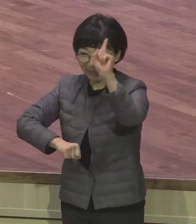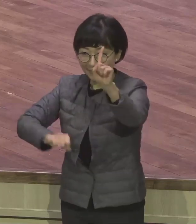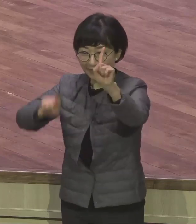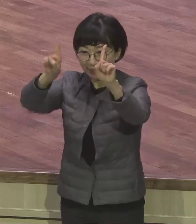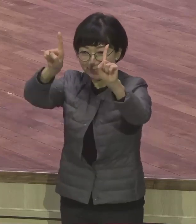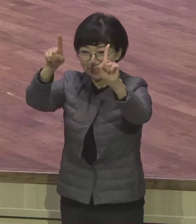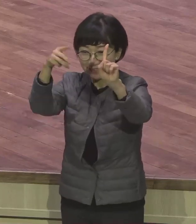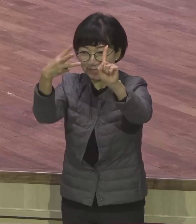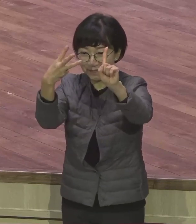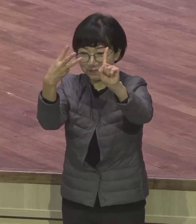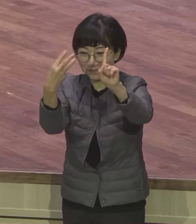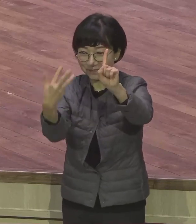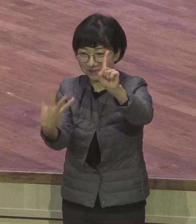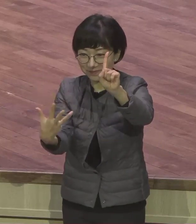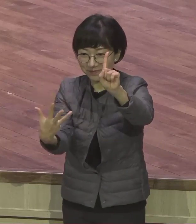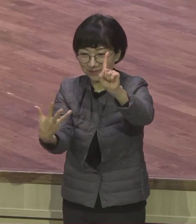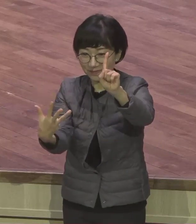완전히 극과 극이에요